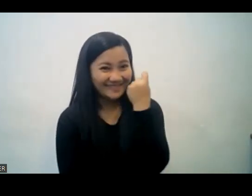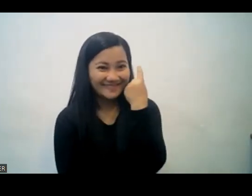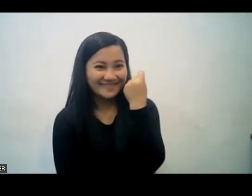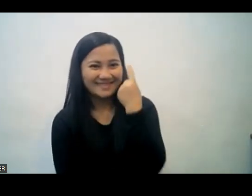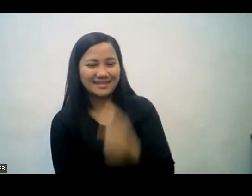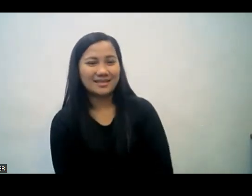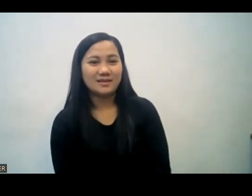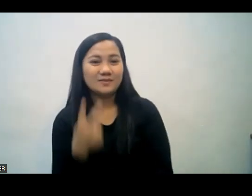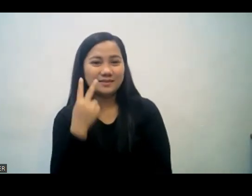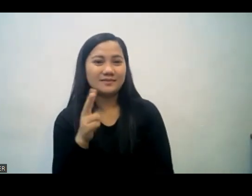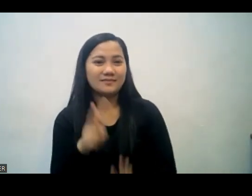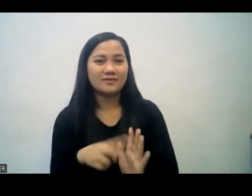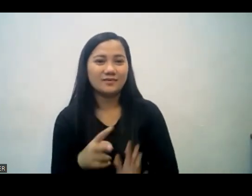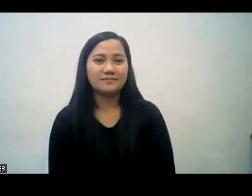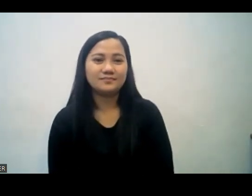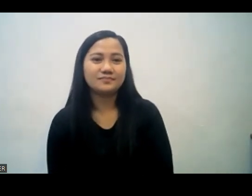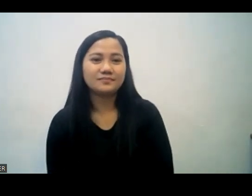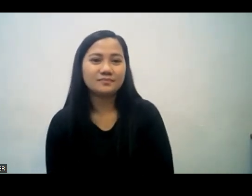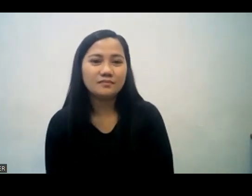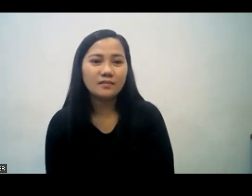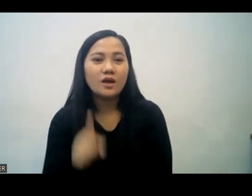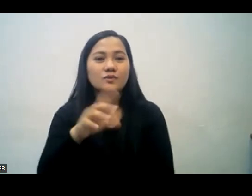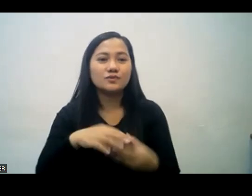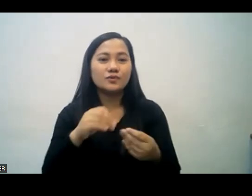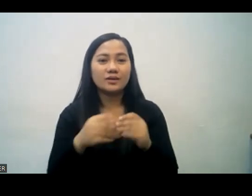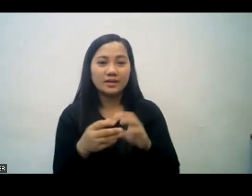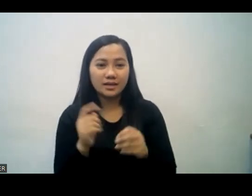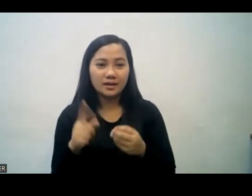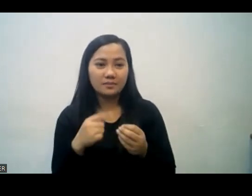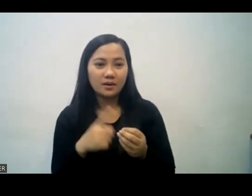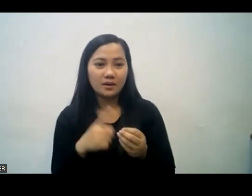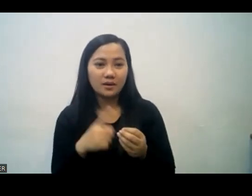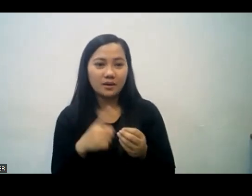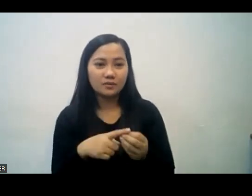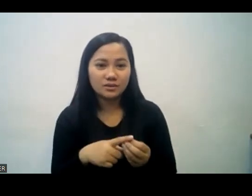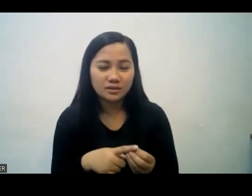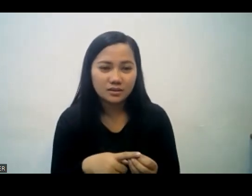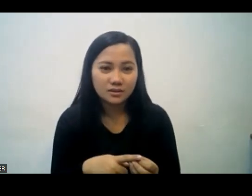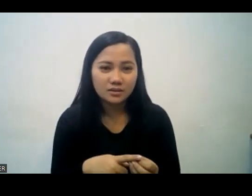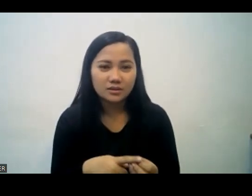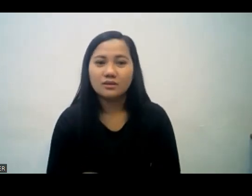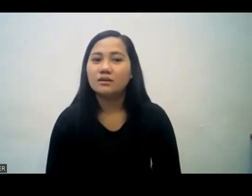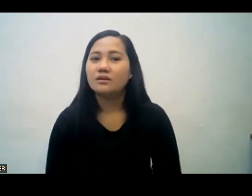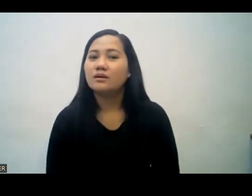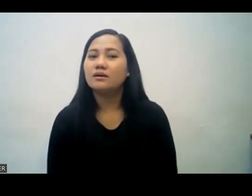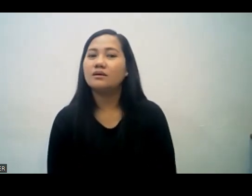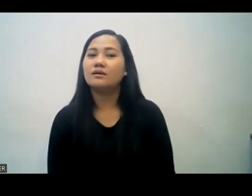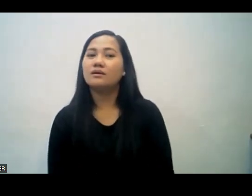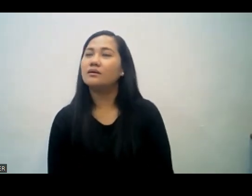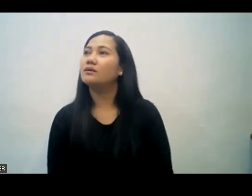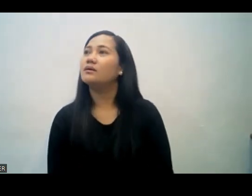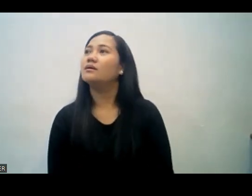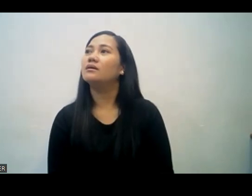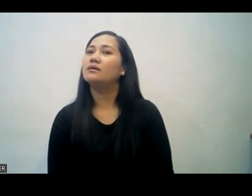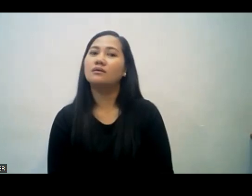one story that Taliabu saw that God this is Taliabu story